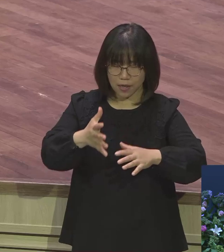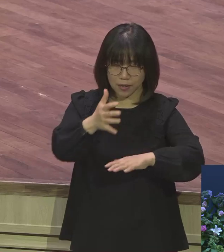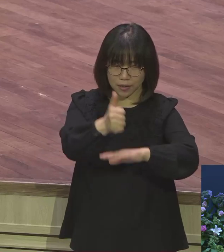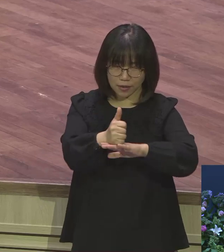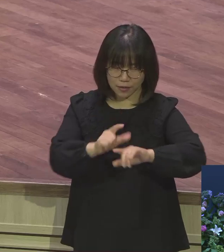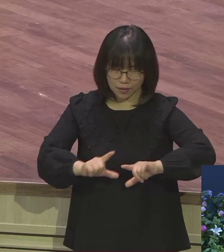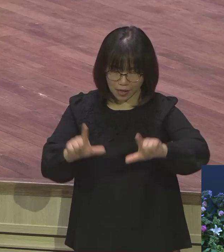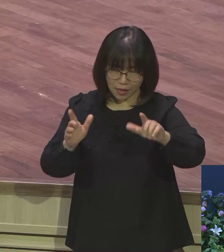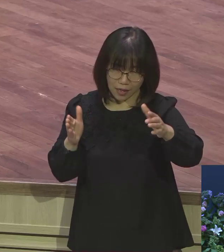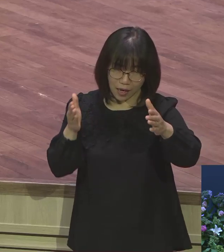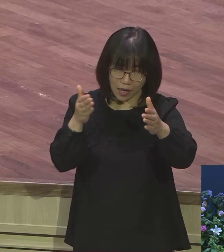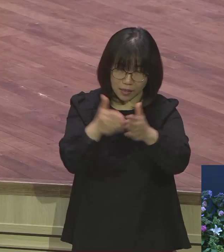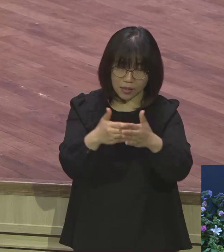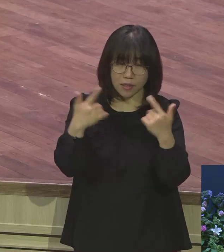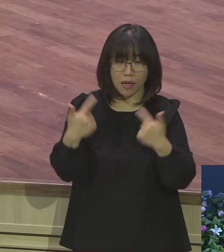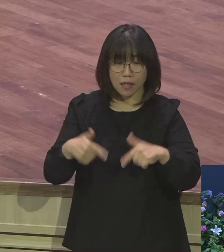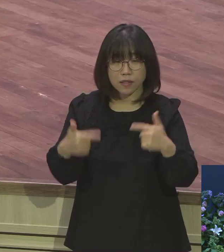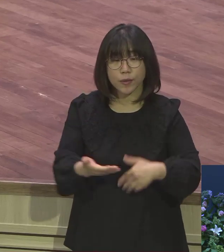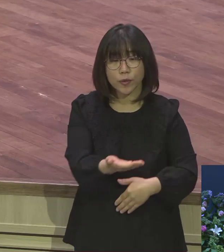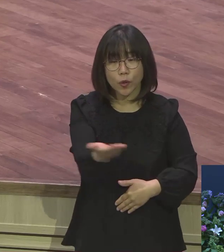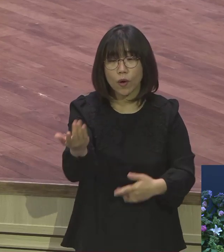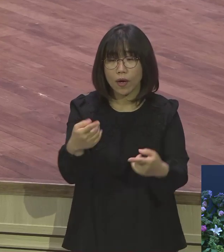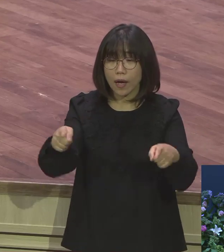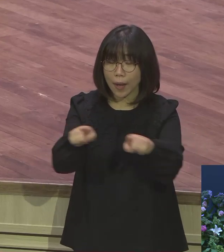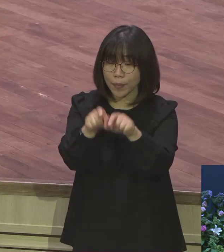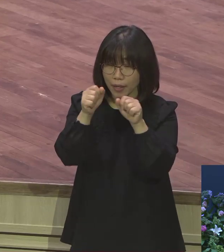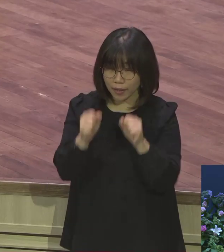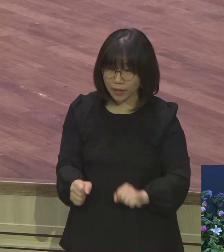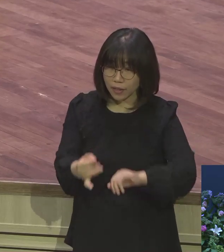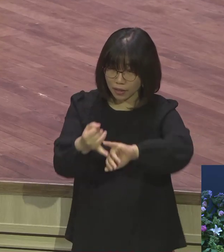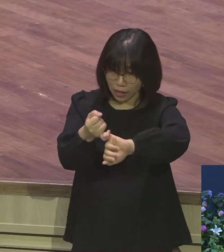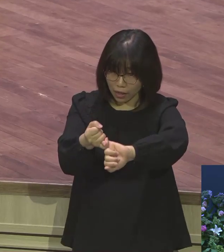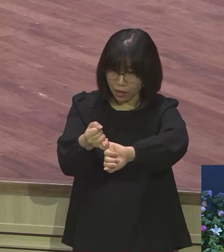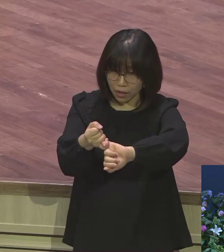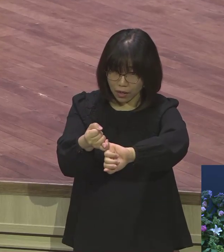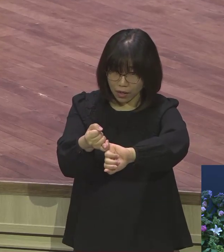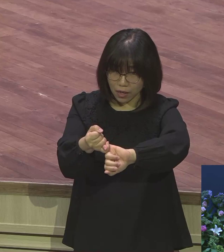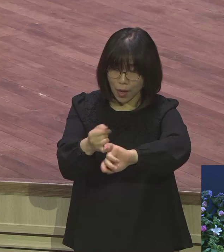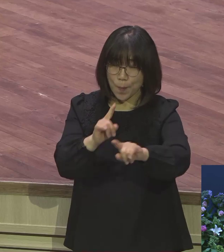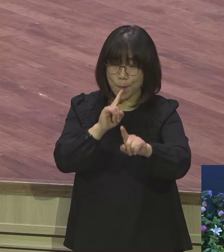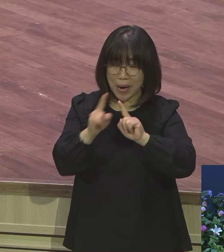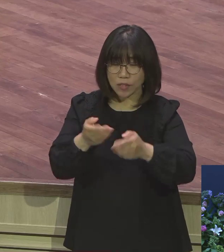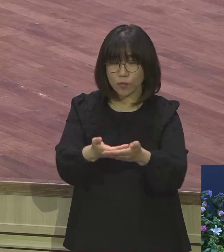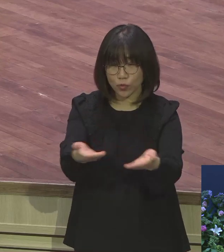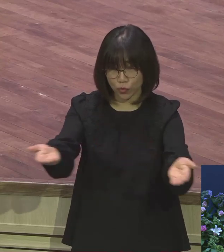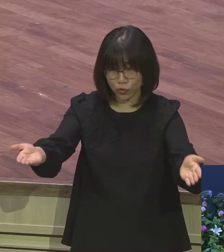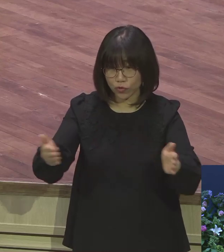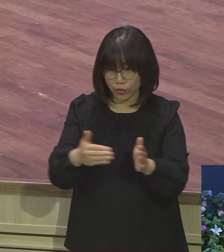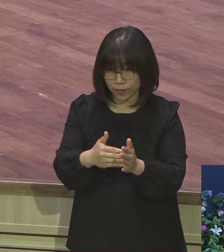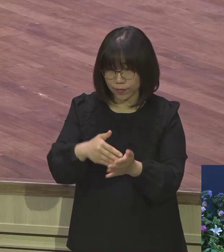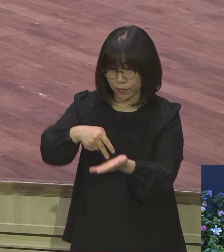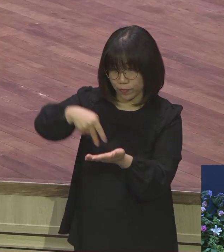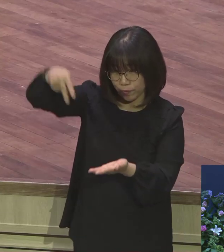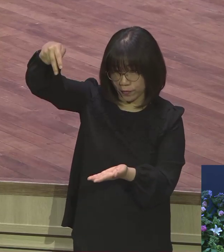항상 너와 함께 있겠다 이 약속 똑같은 말이에요 세상 끝날까지